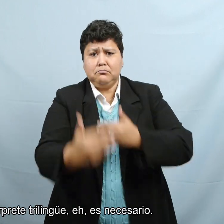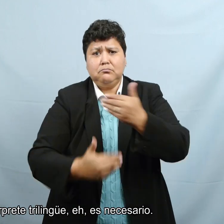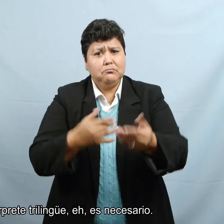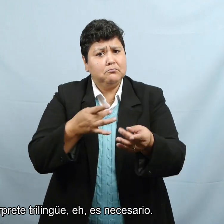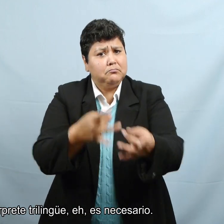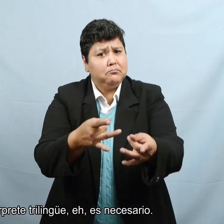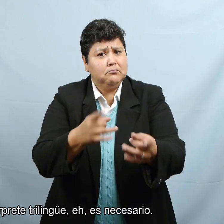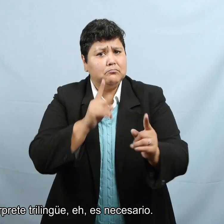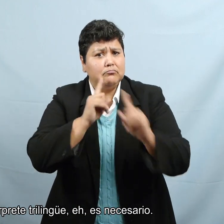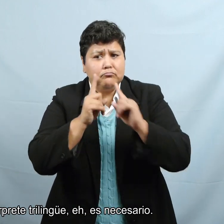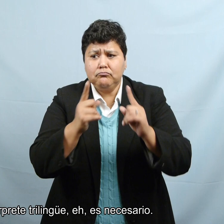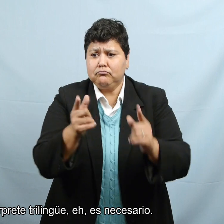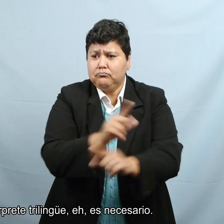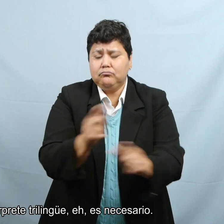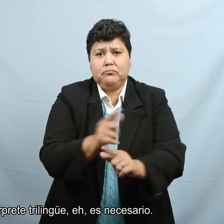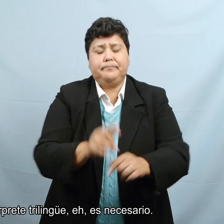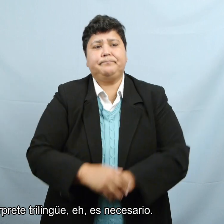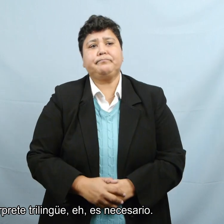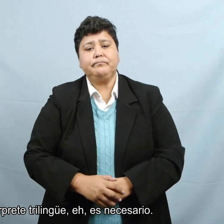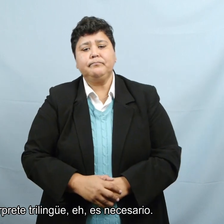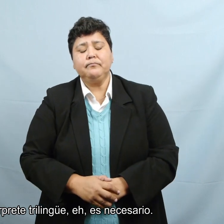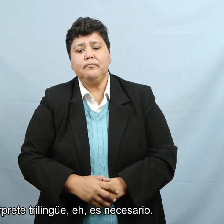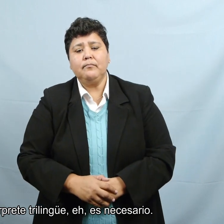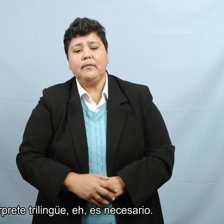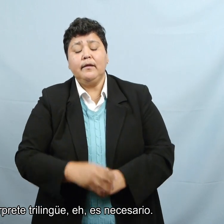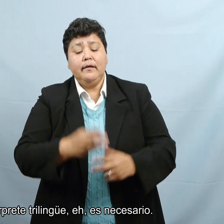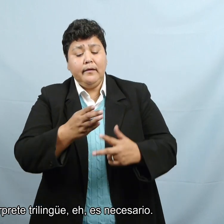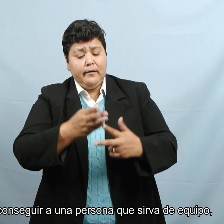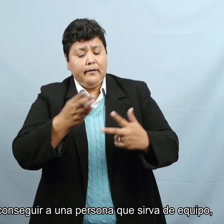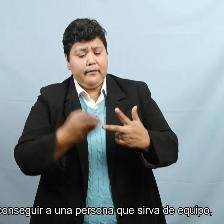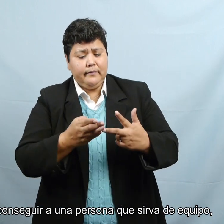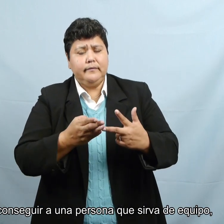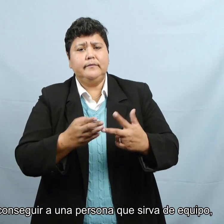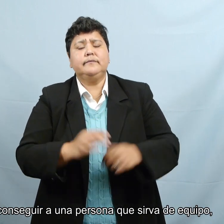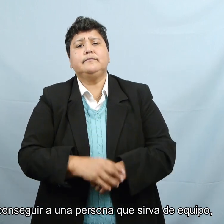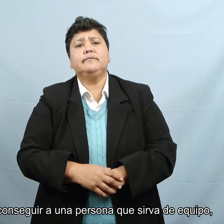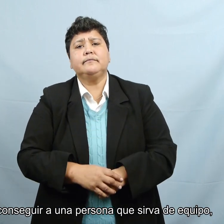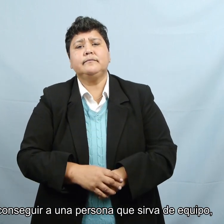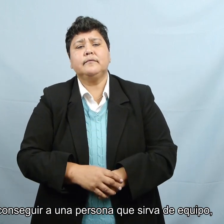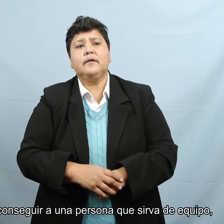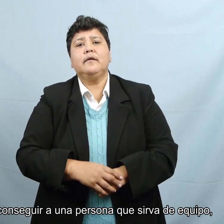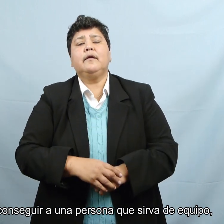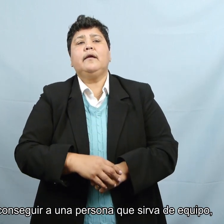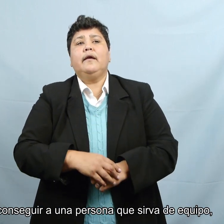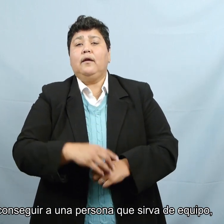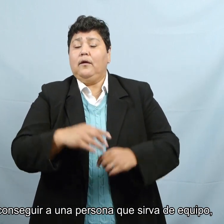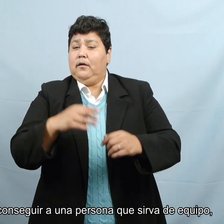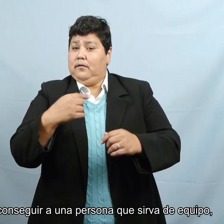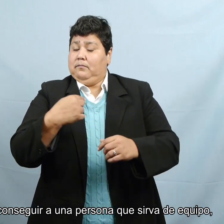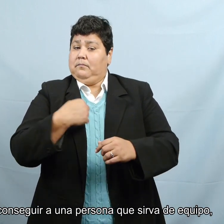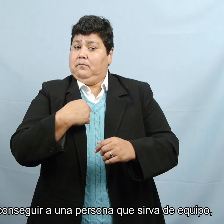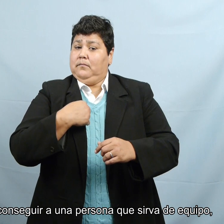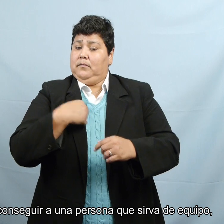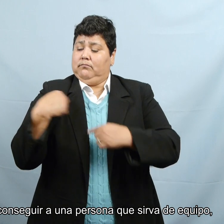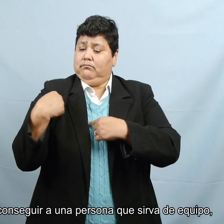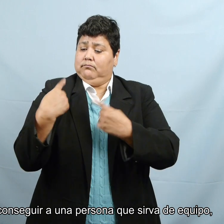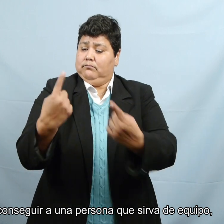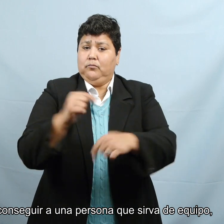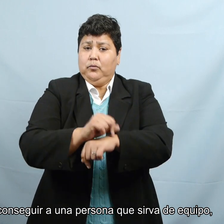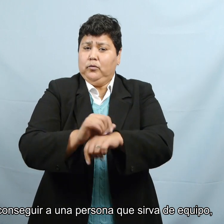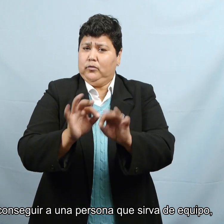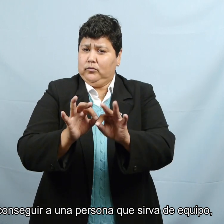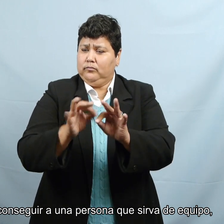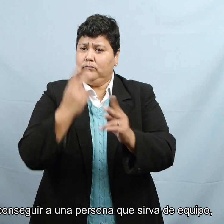las que un intérprete trilingüe es necesario. Primeramente es el hecho de conseguir una persona que